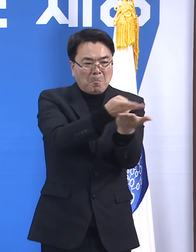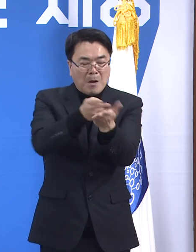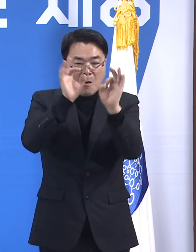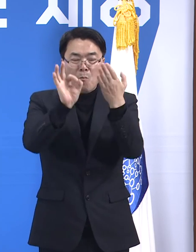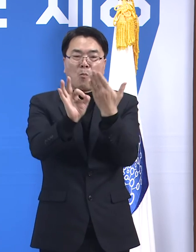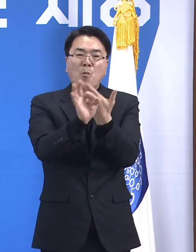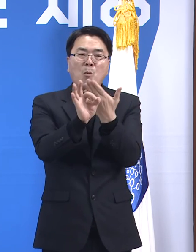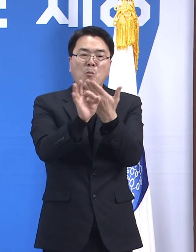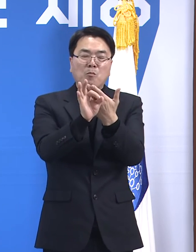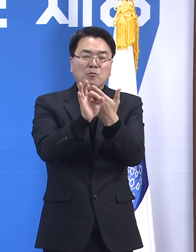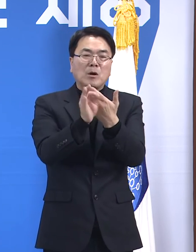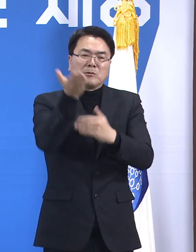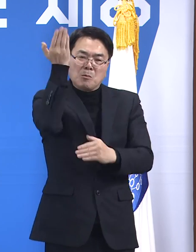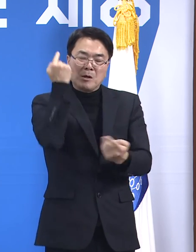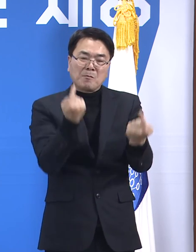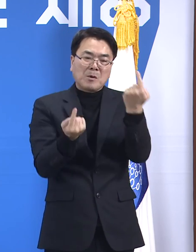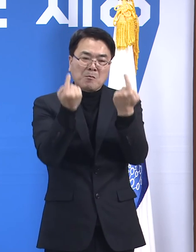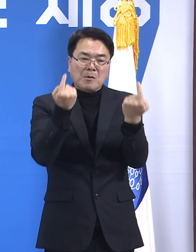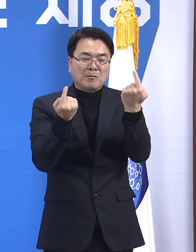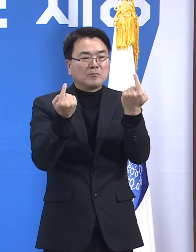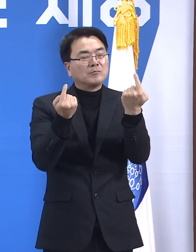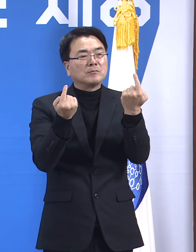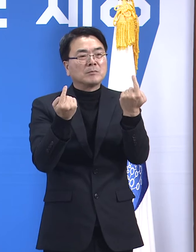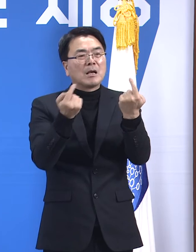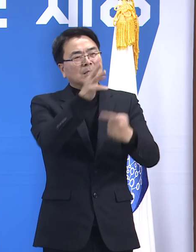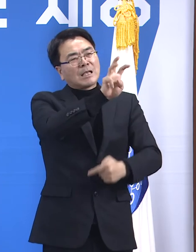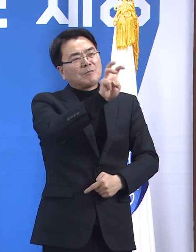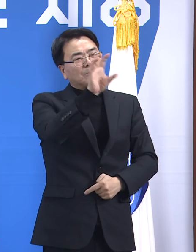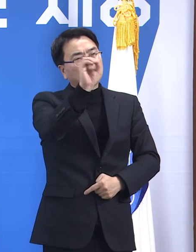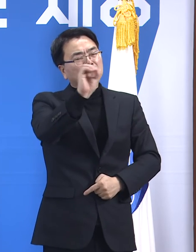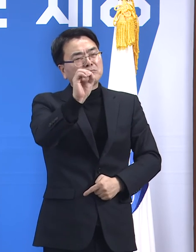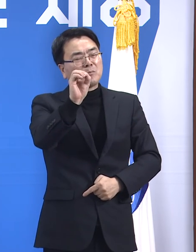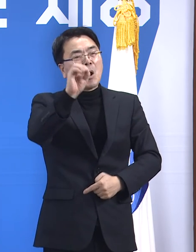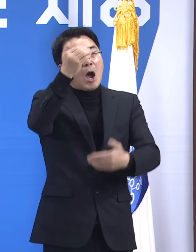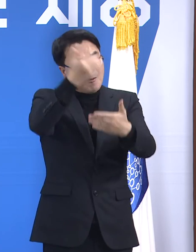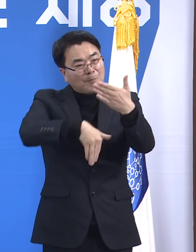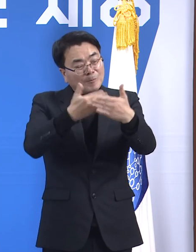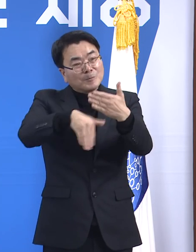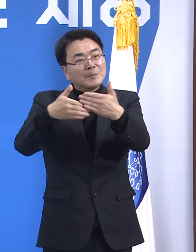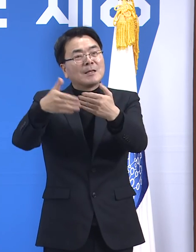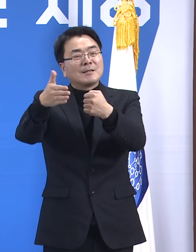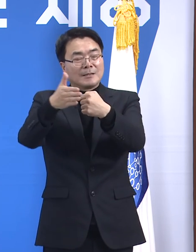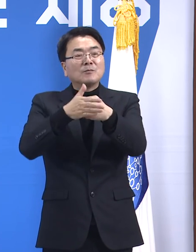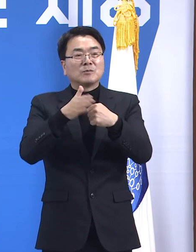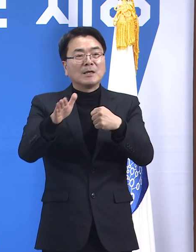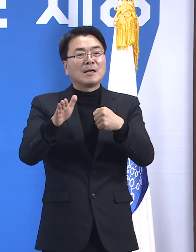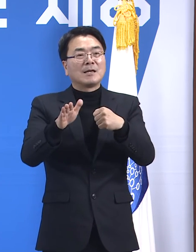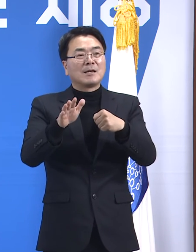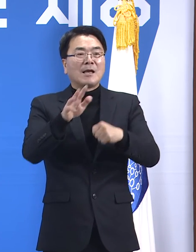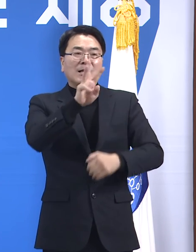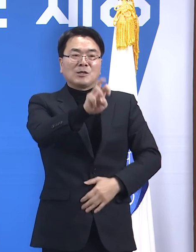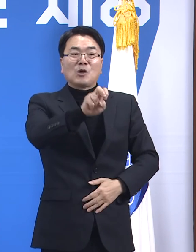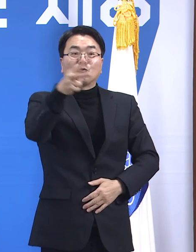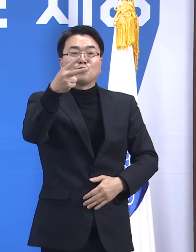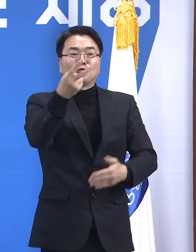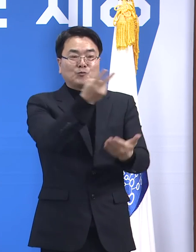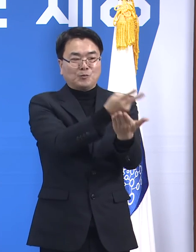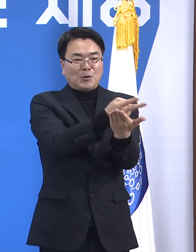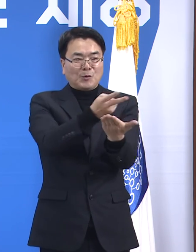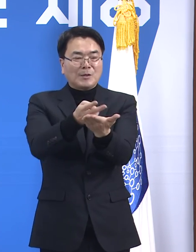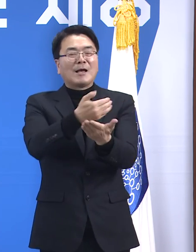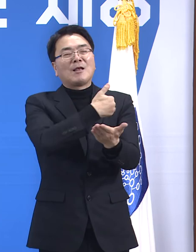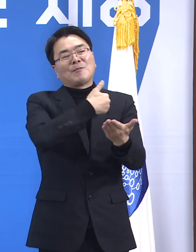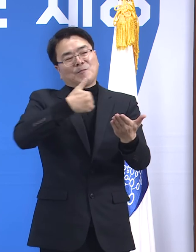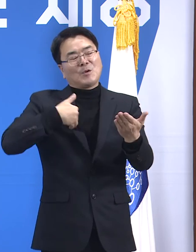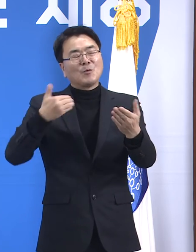날 대비 32.7%포인트 감소한 53.0%로 32개 병상이 더